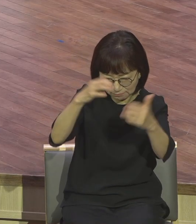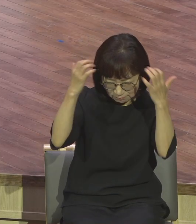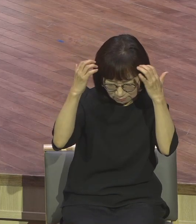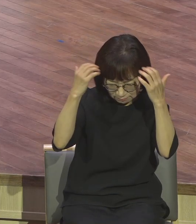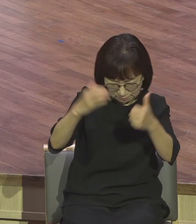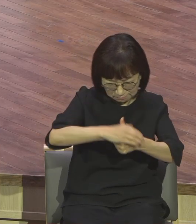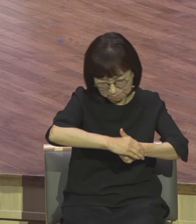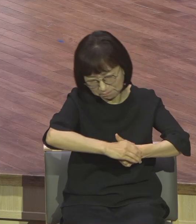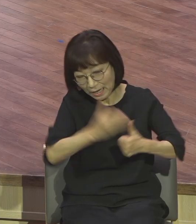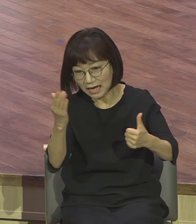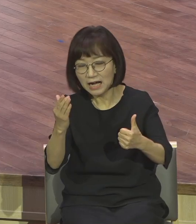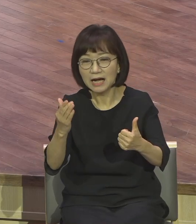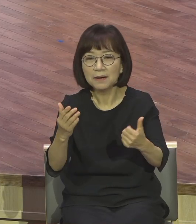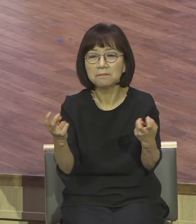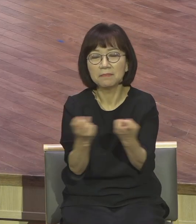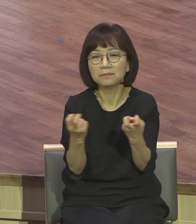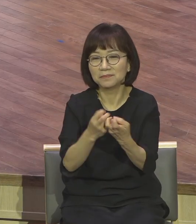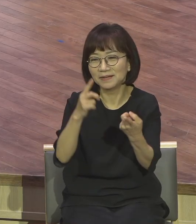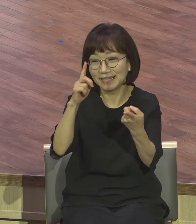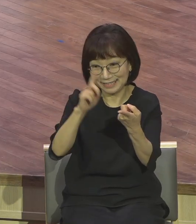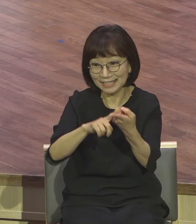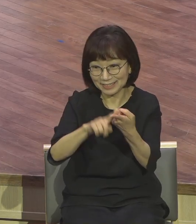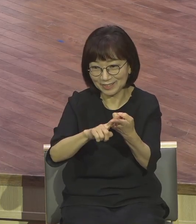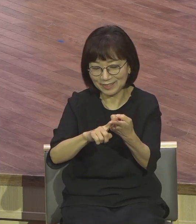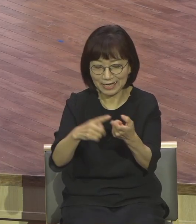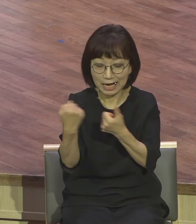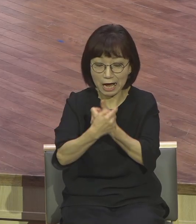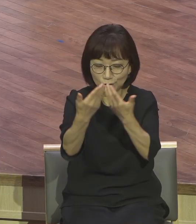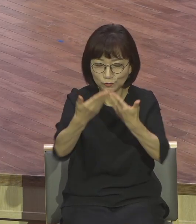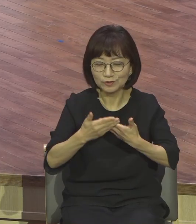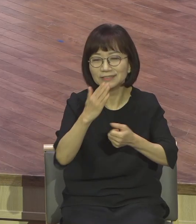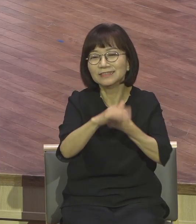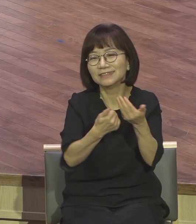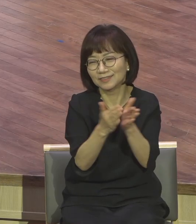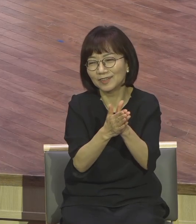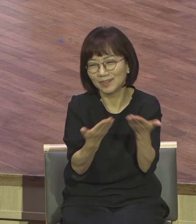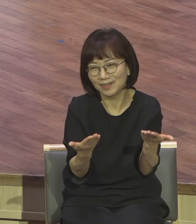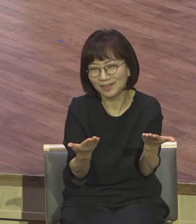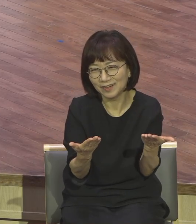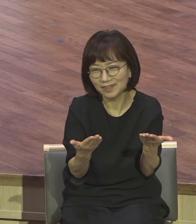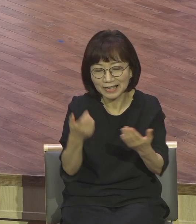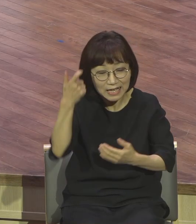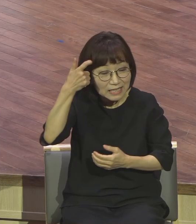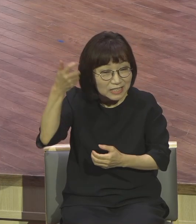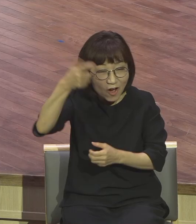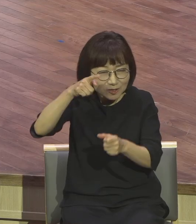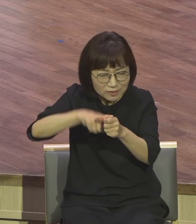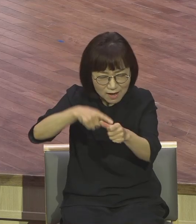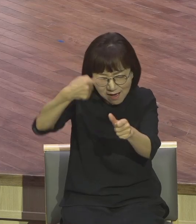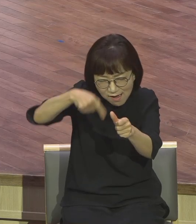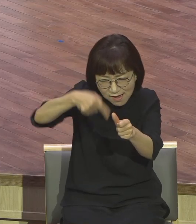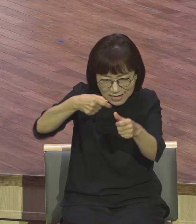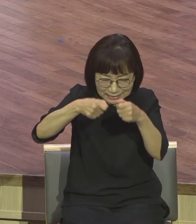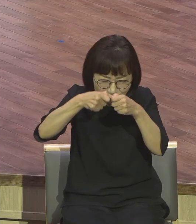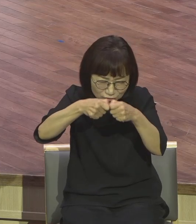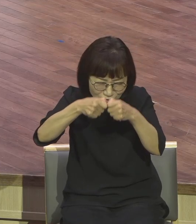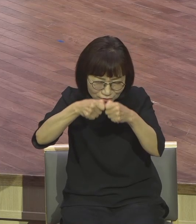이렇게 영적인 삶의 실상에 대해서 성경은 아주 구체적으로 답을 주고